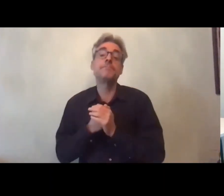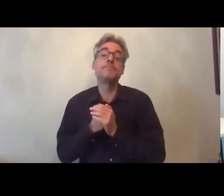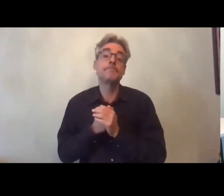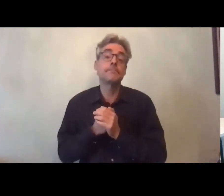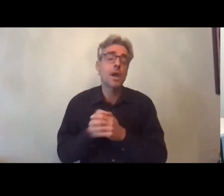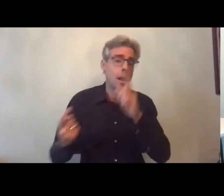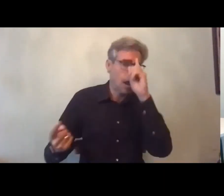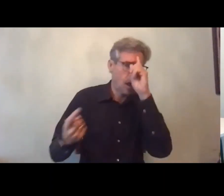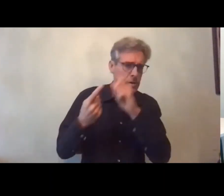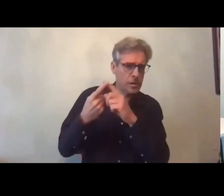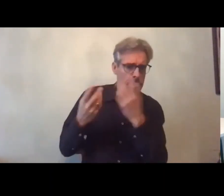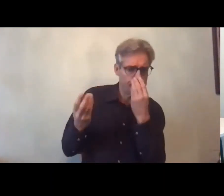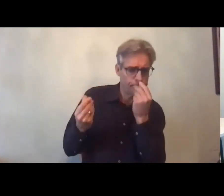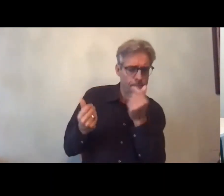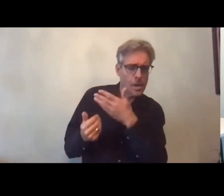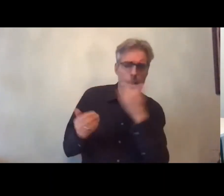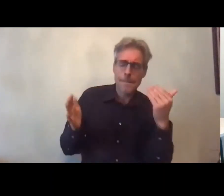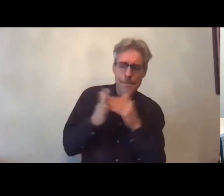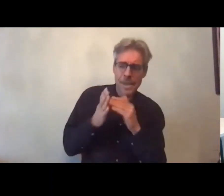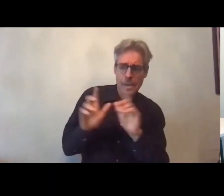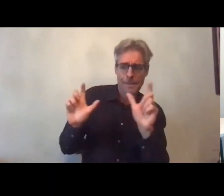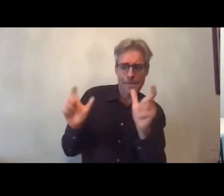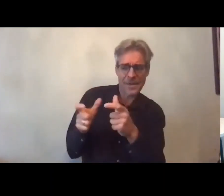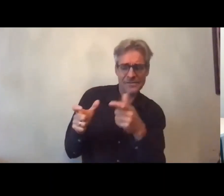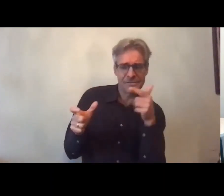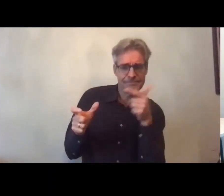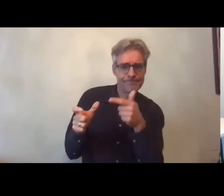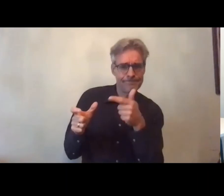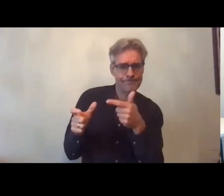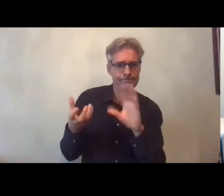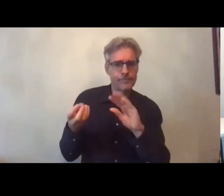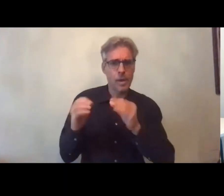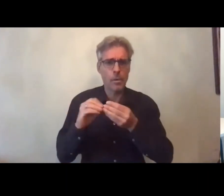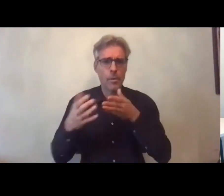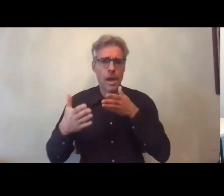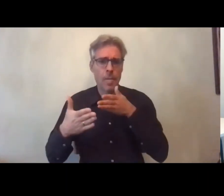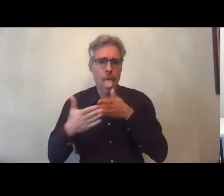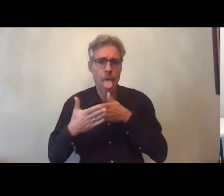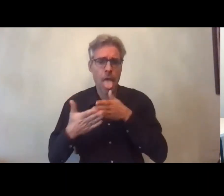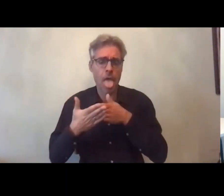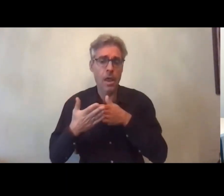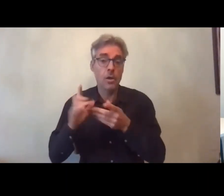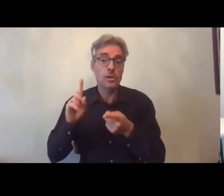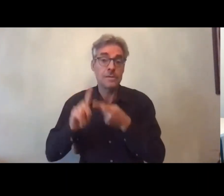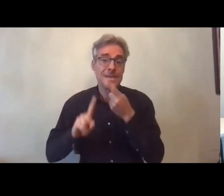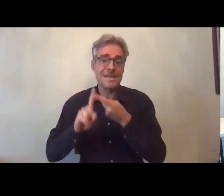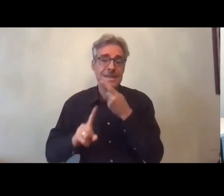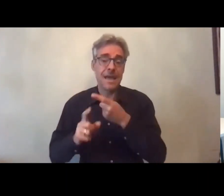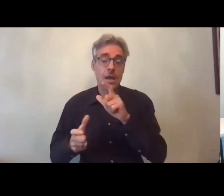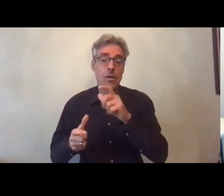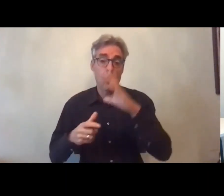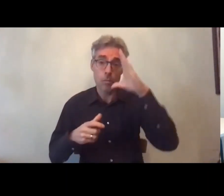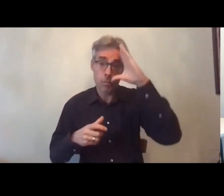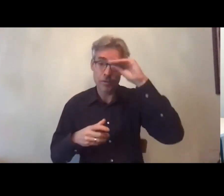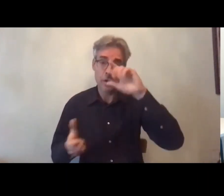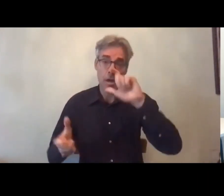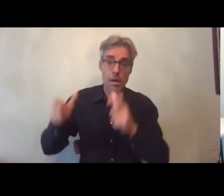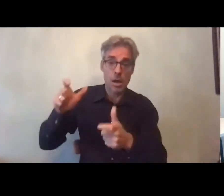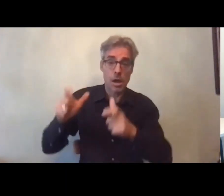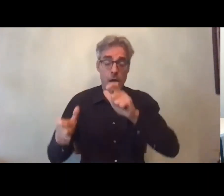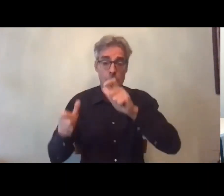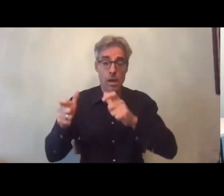aider à mieux identifier les facteurs spécifiques de précarisation professionnelle